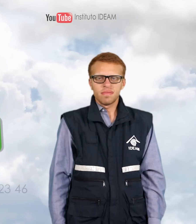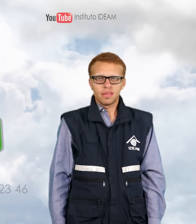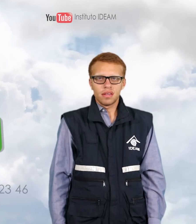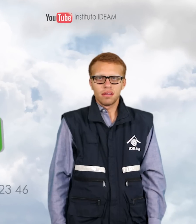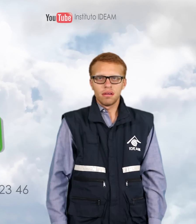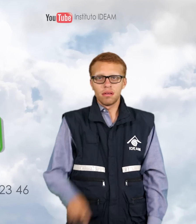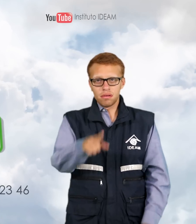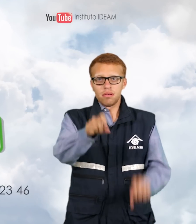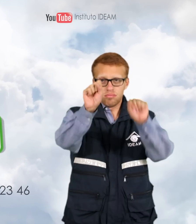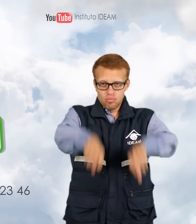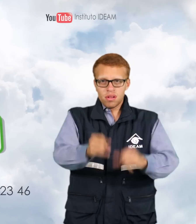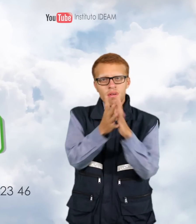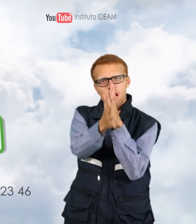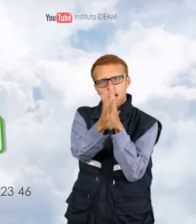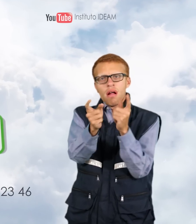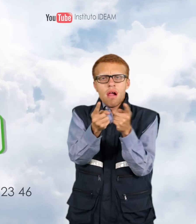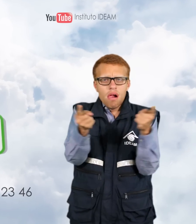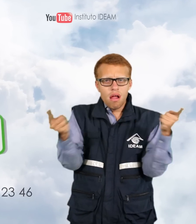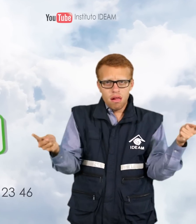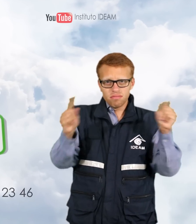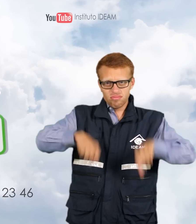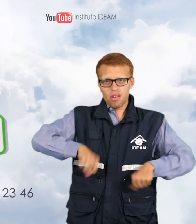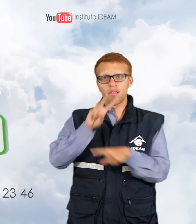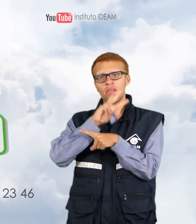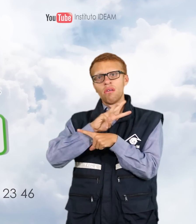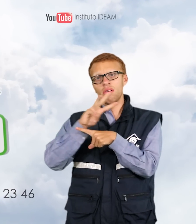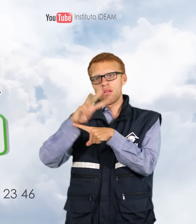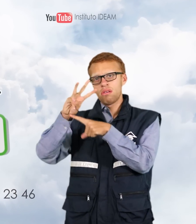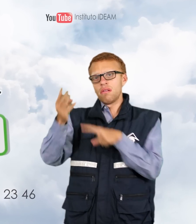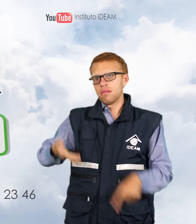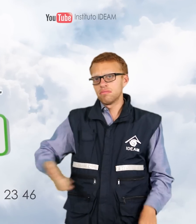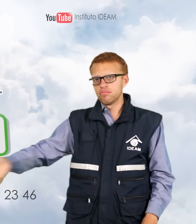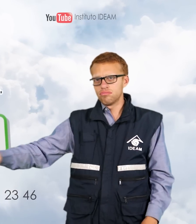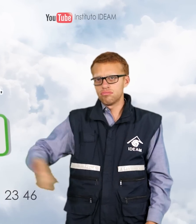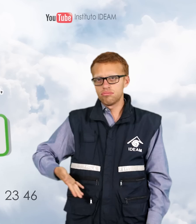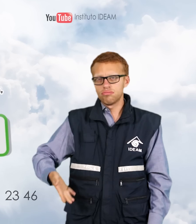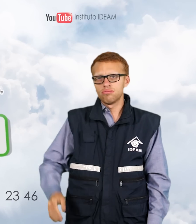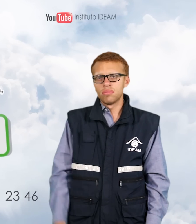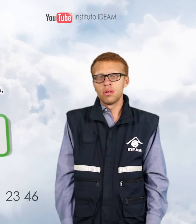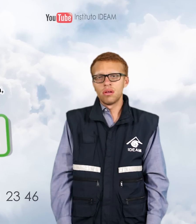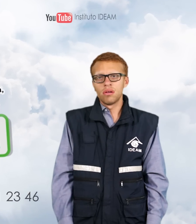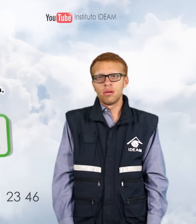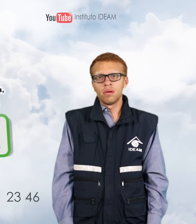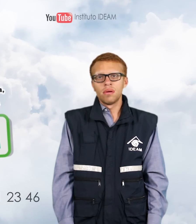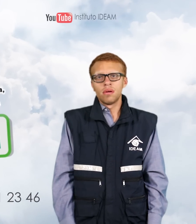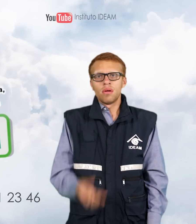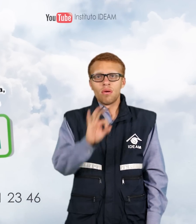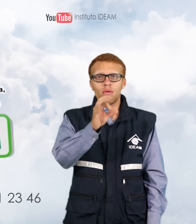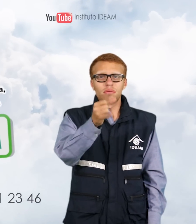Para mayor información los invitamos a que consulten la página www.ideam.gov.co